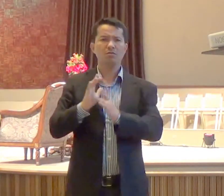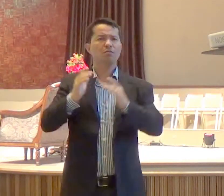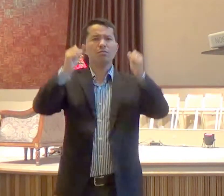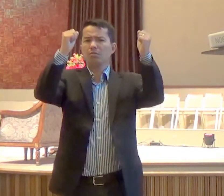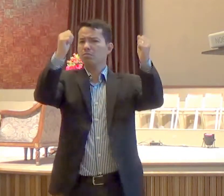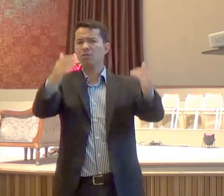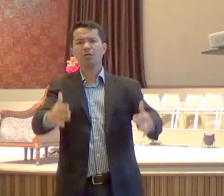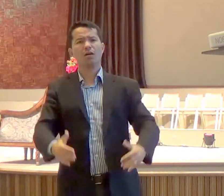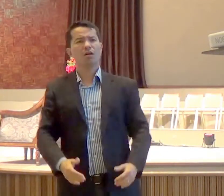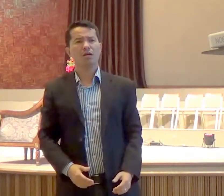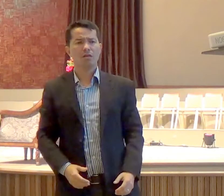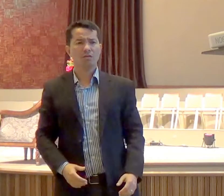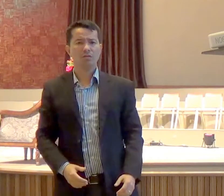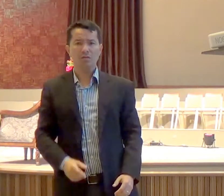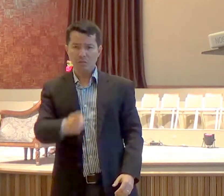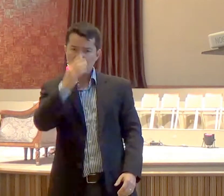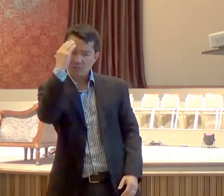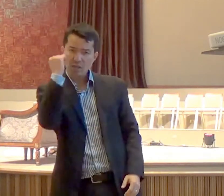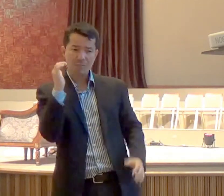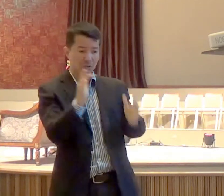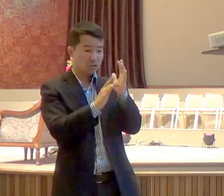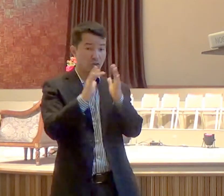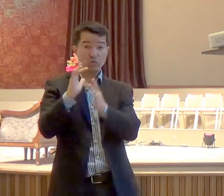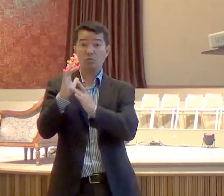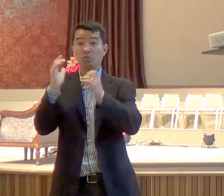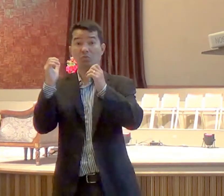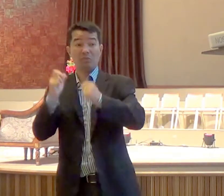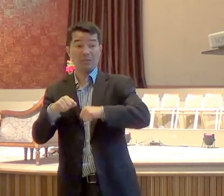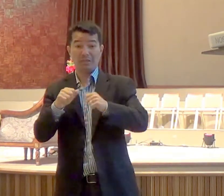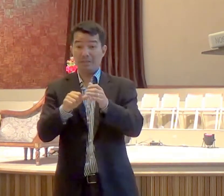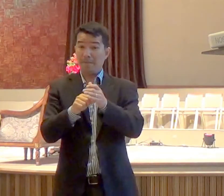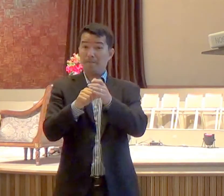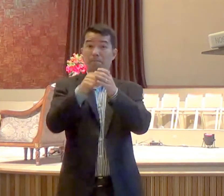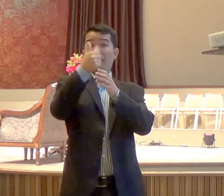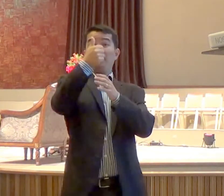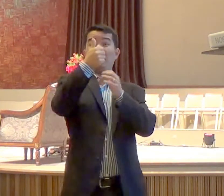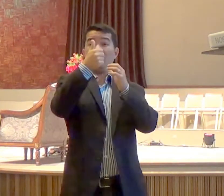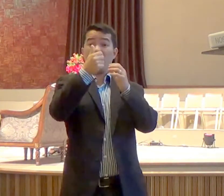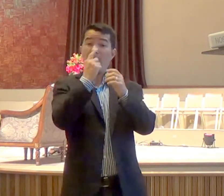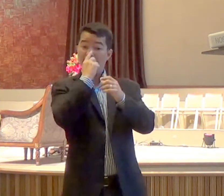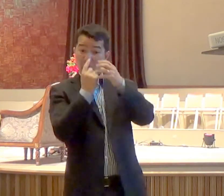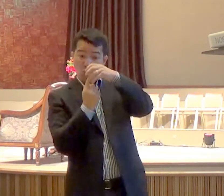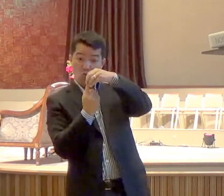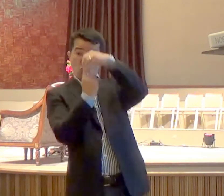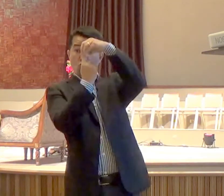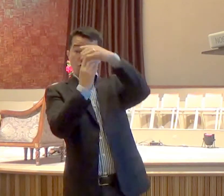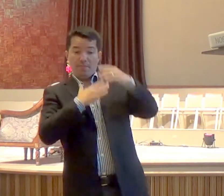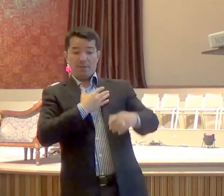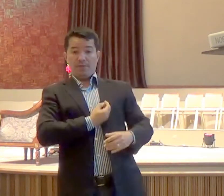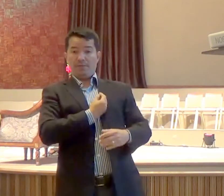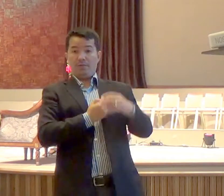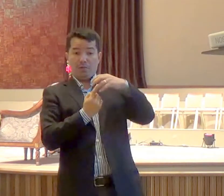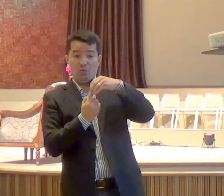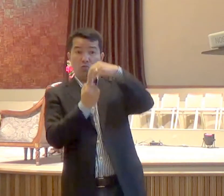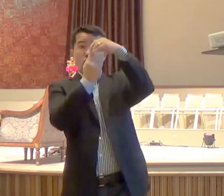Cristo tem que ser o centro da nossa vida, o centro do culto, o centro da pregação,